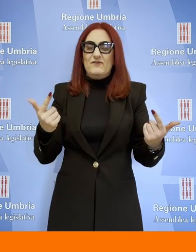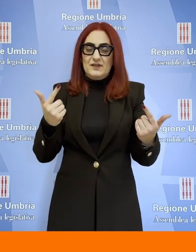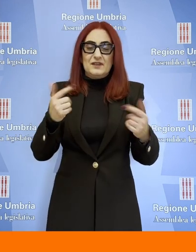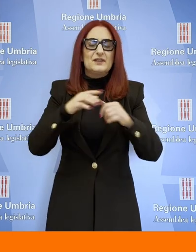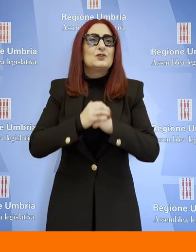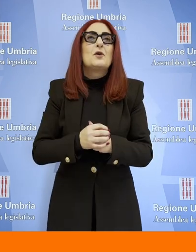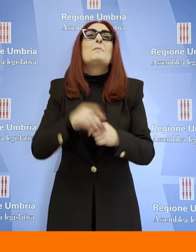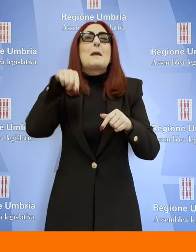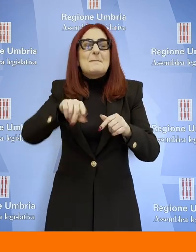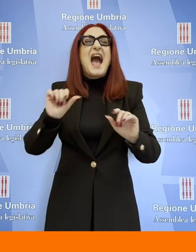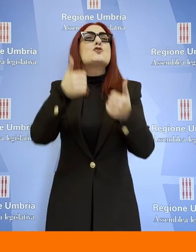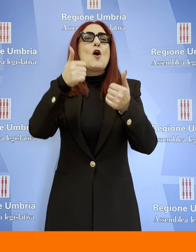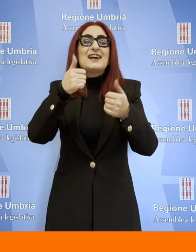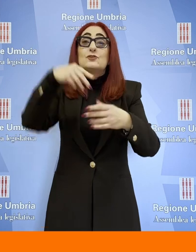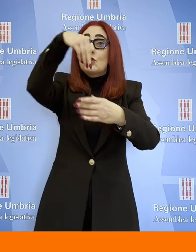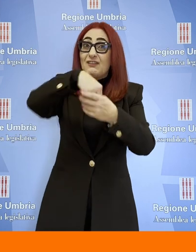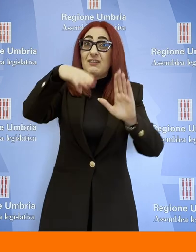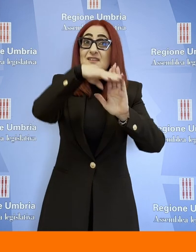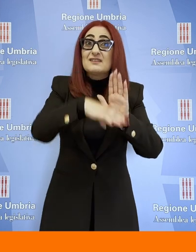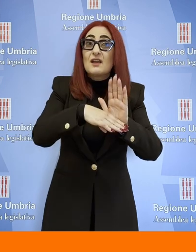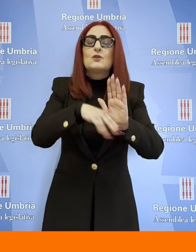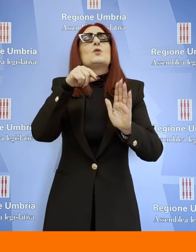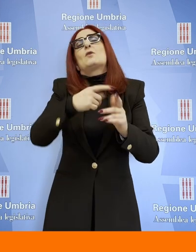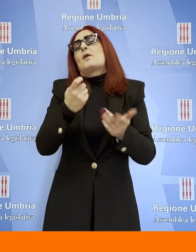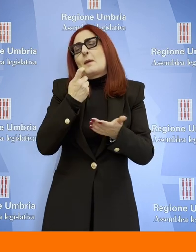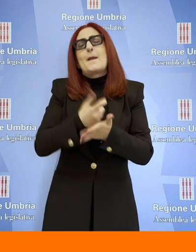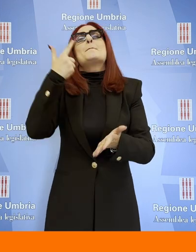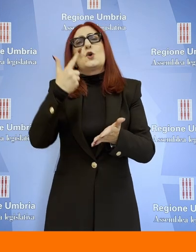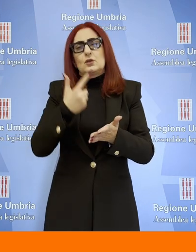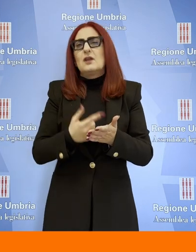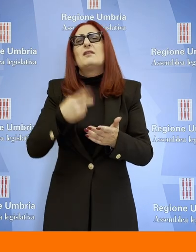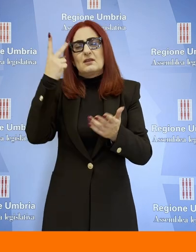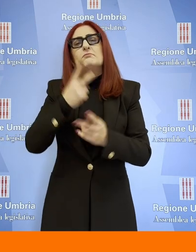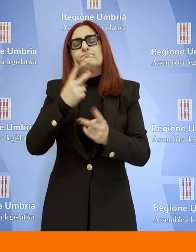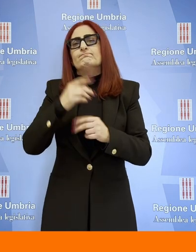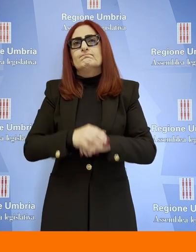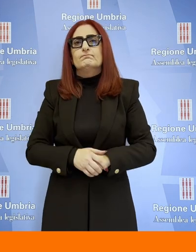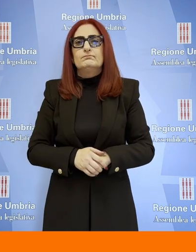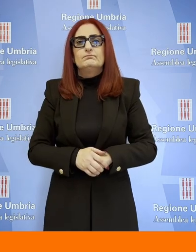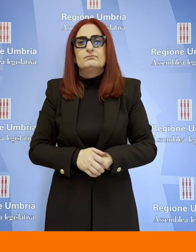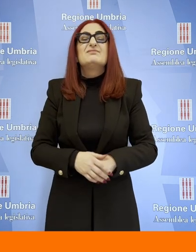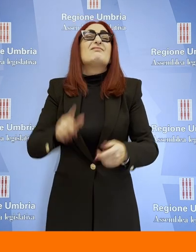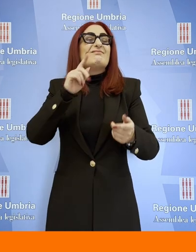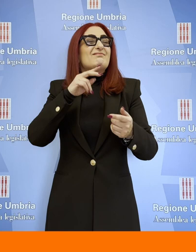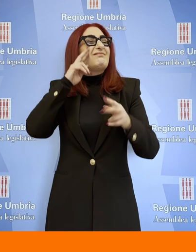legislatore Umbro allo statuto. La revisione dello statuto della regione Umbria contiene alcune